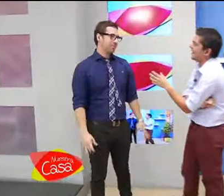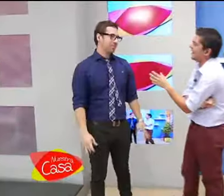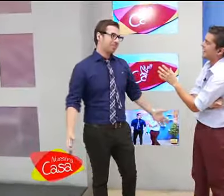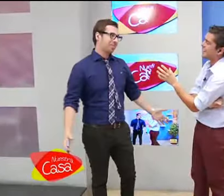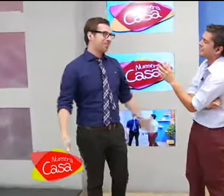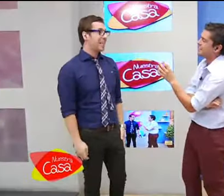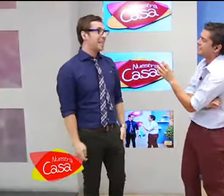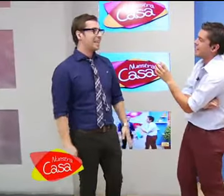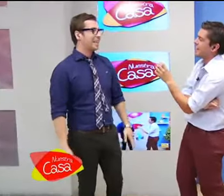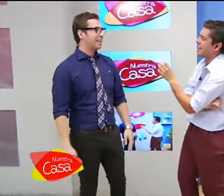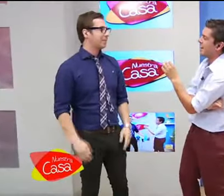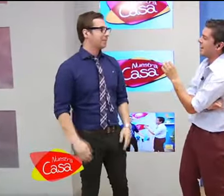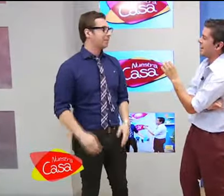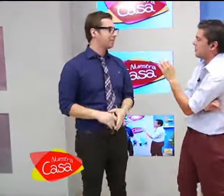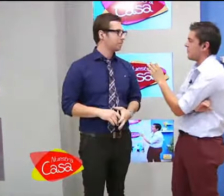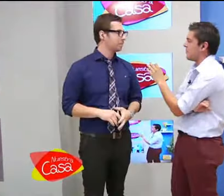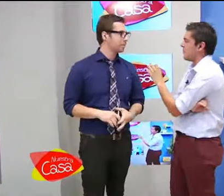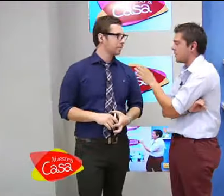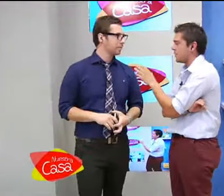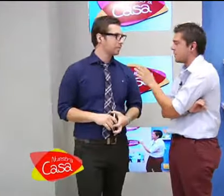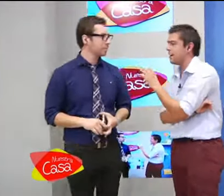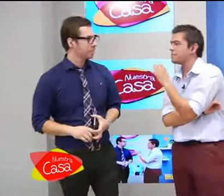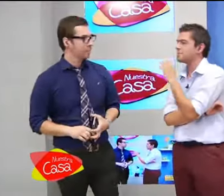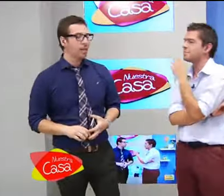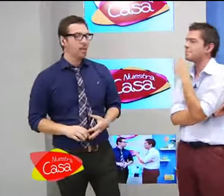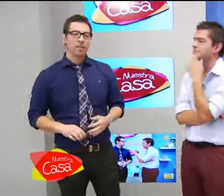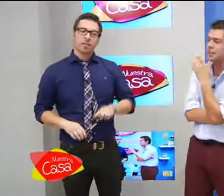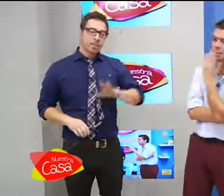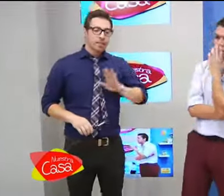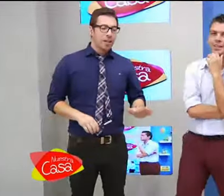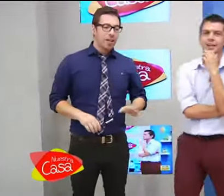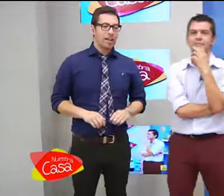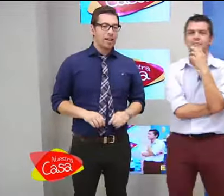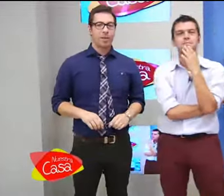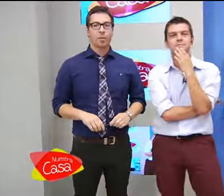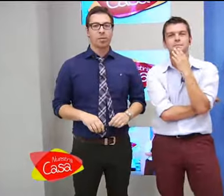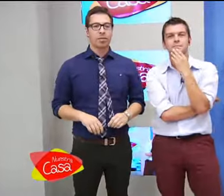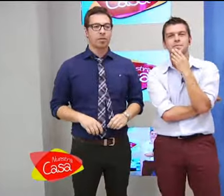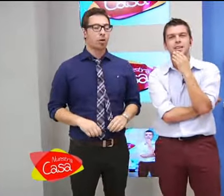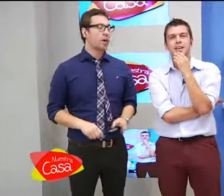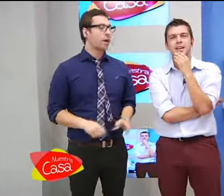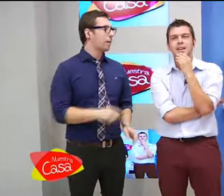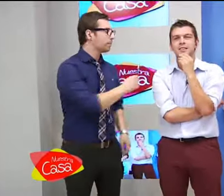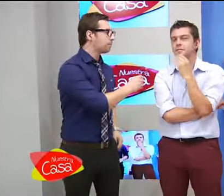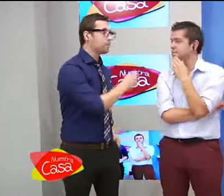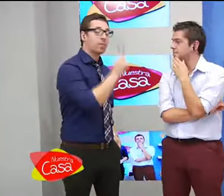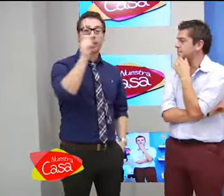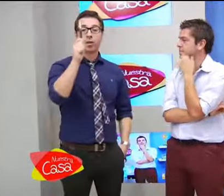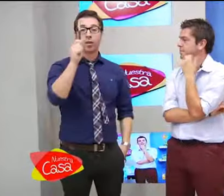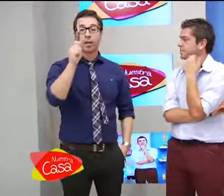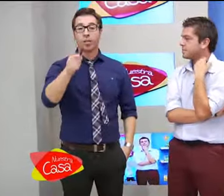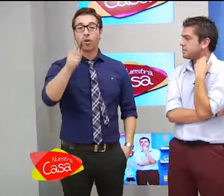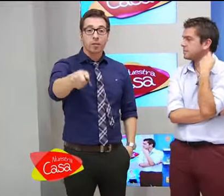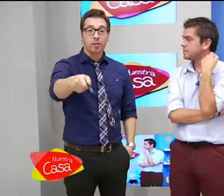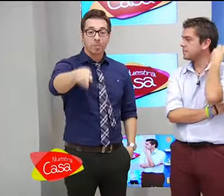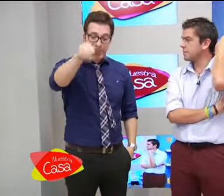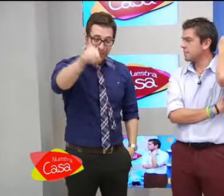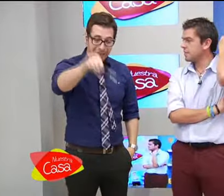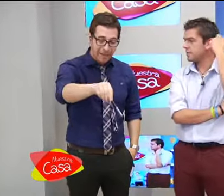Ayer, increíble, el cuerpo baile fue muy criticado, más de que mejorar las técnicas. Oiga, recordad, hoy, pantalla de Canal